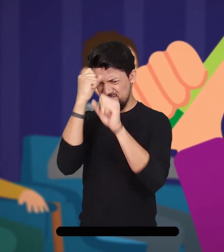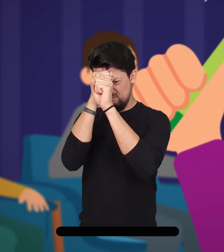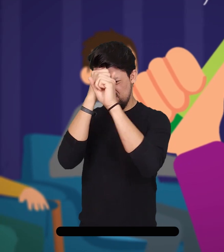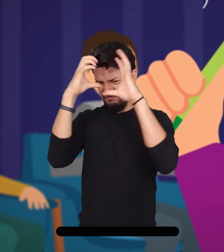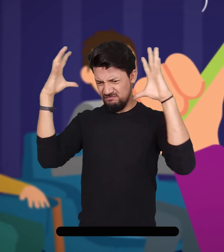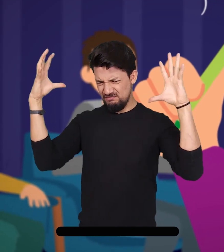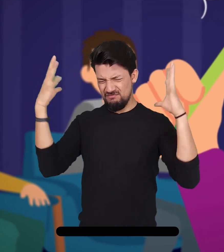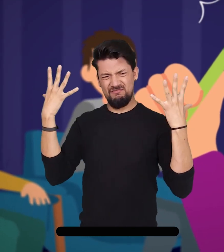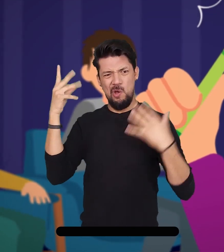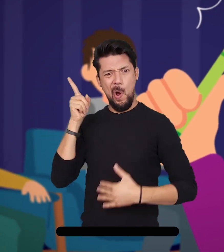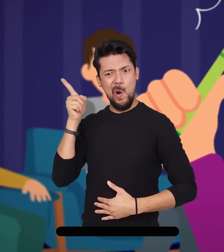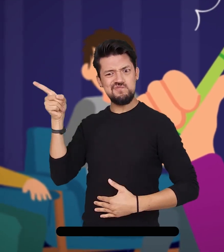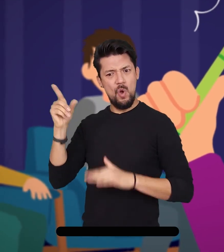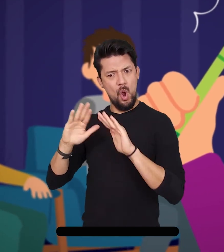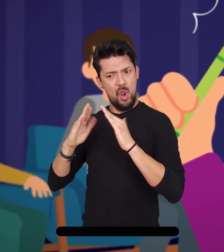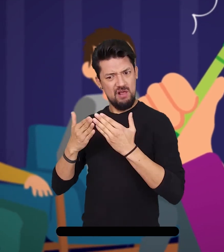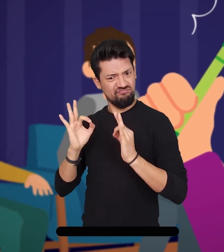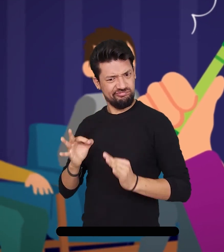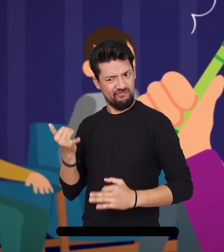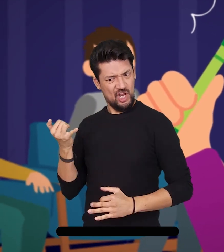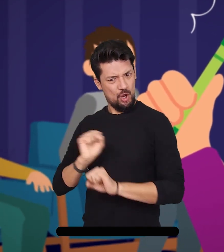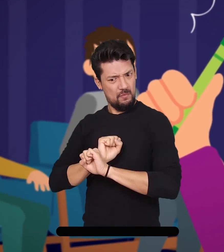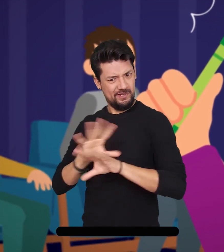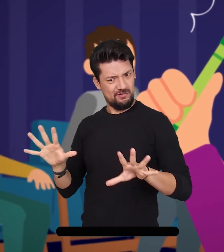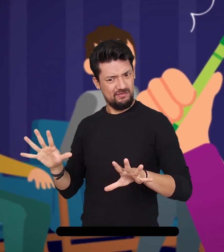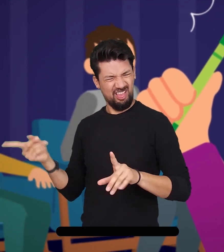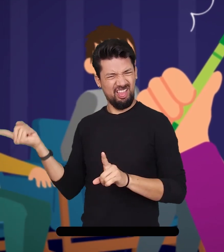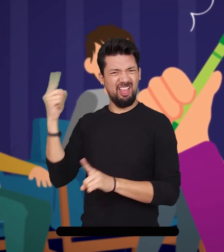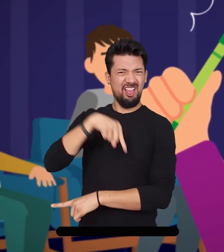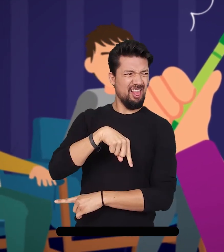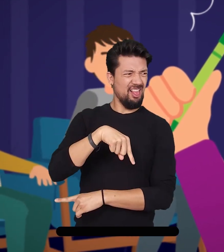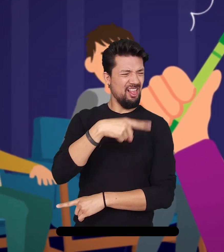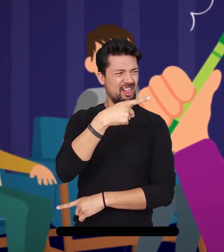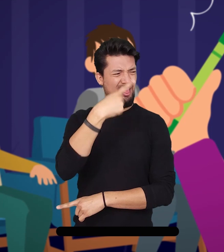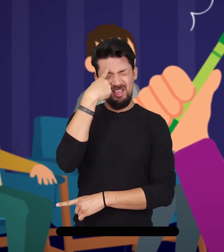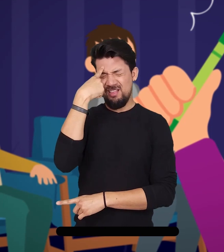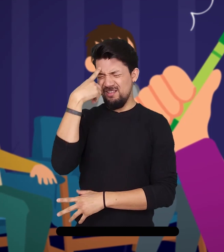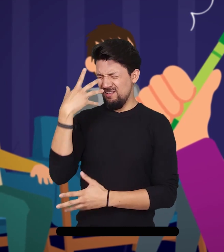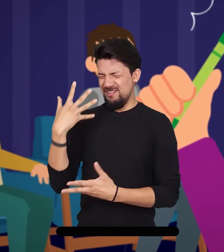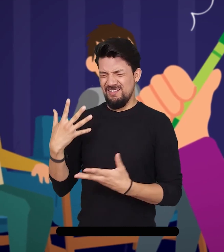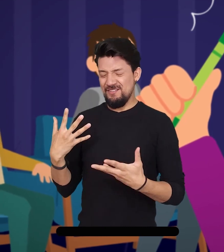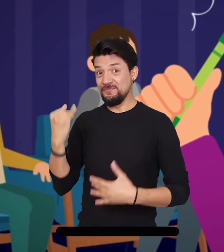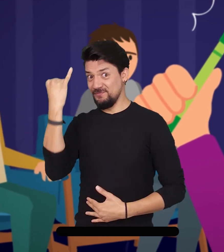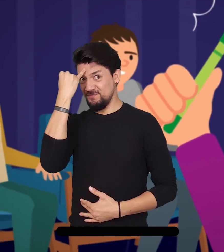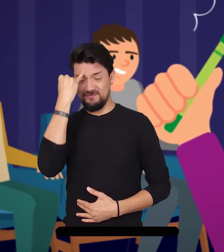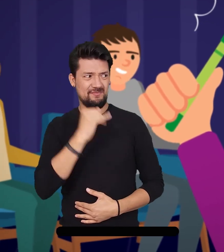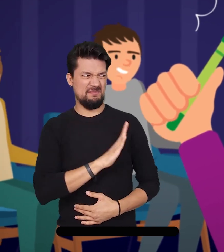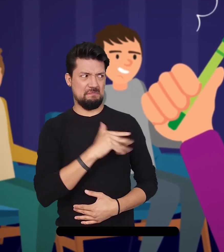suponía que el lapicero se le había perdido en el colegio. Pero ahora lo había encontrado en su casa. Estaban muy confundidos. Josué le dijo a